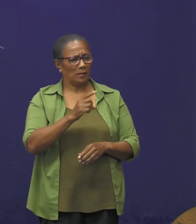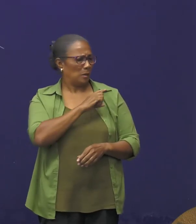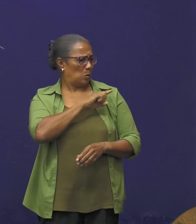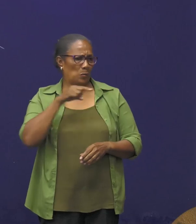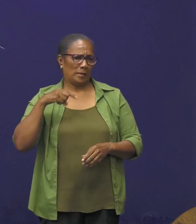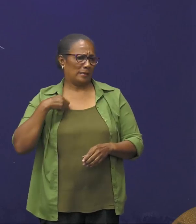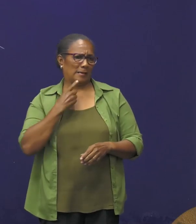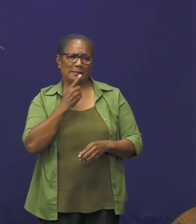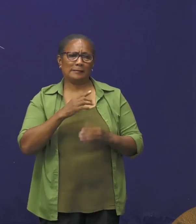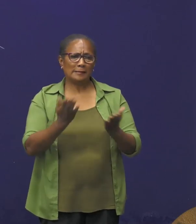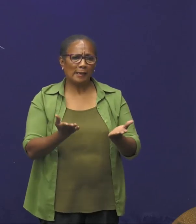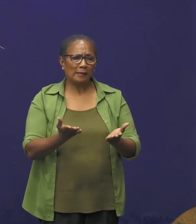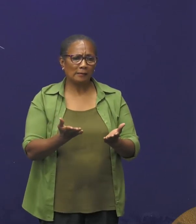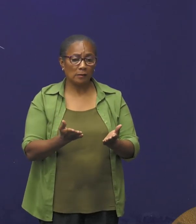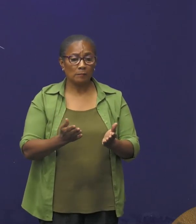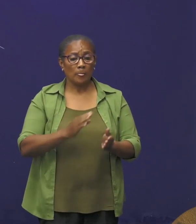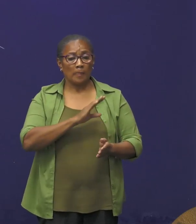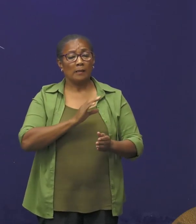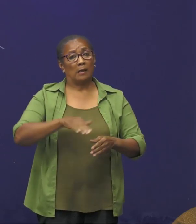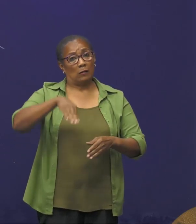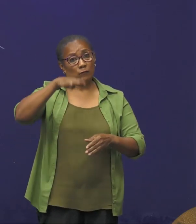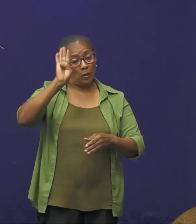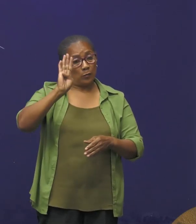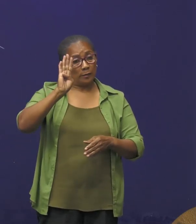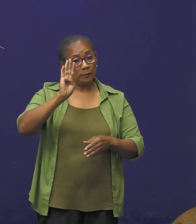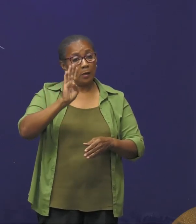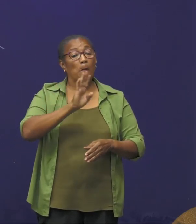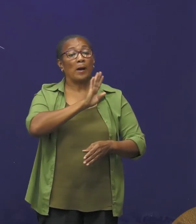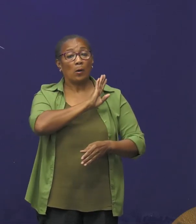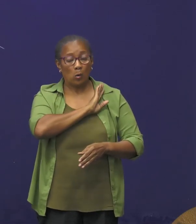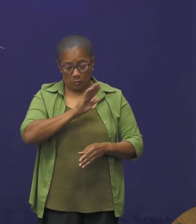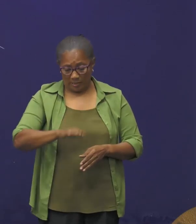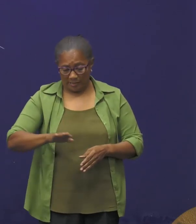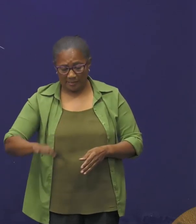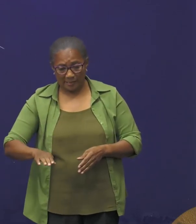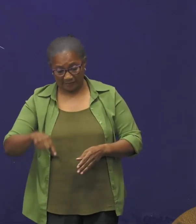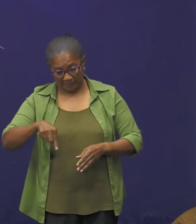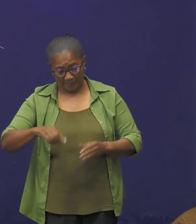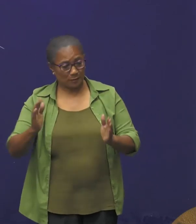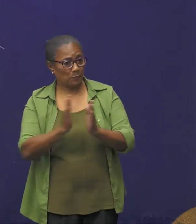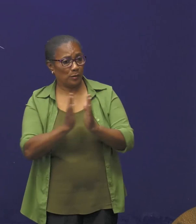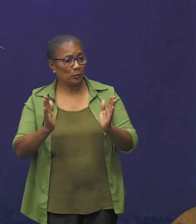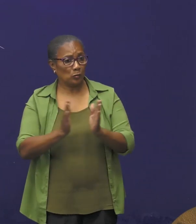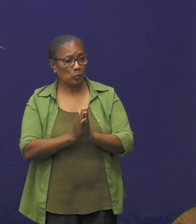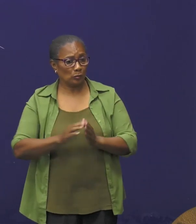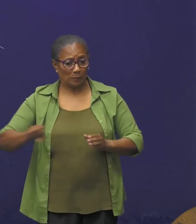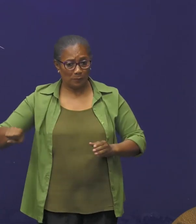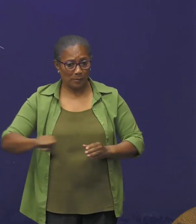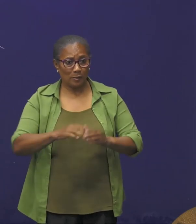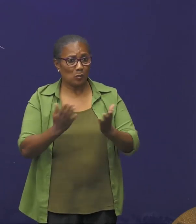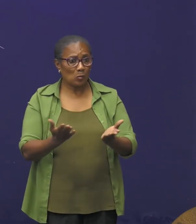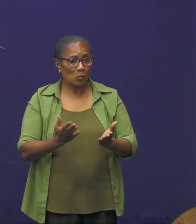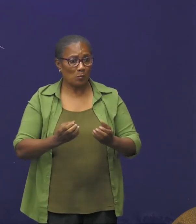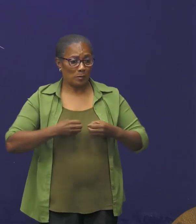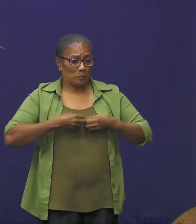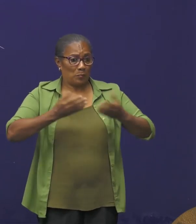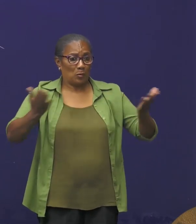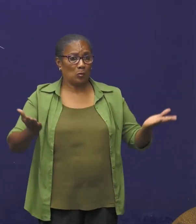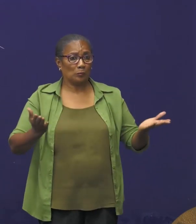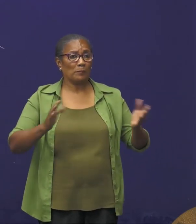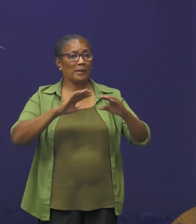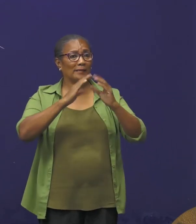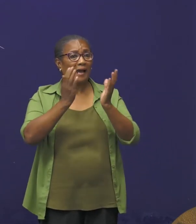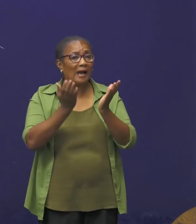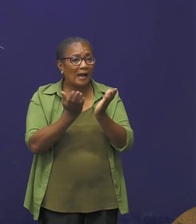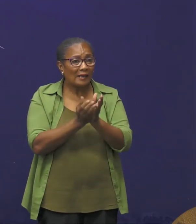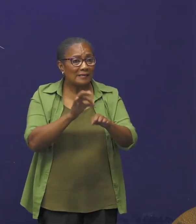niet toestaan dat naast de volwassenen ook kinderen in deze periode blootgesteld worden aan grote massa met alle